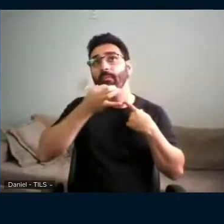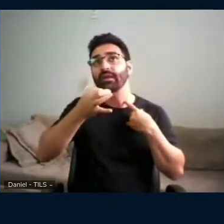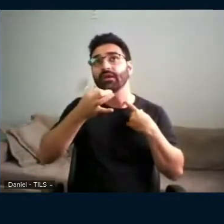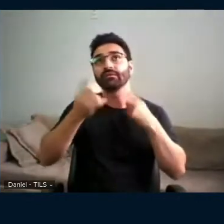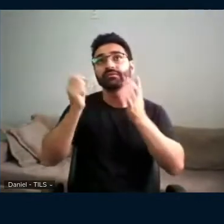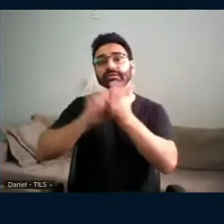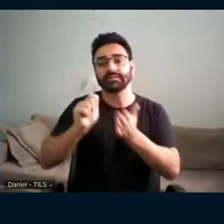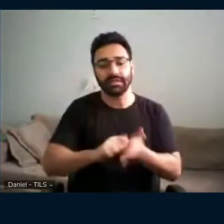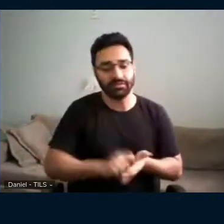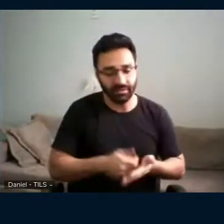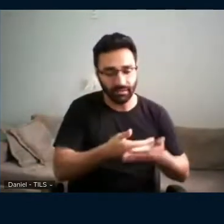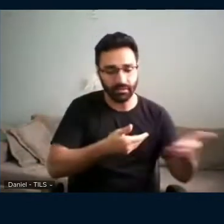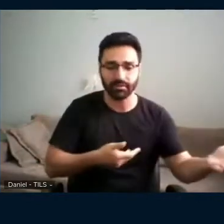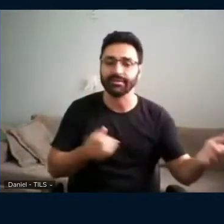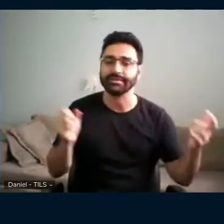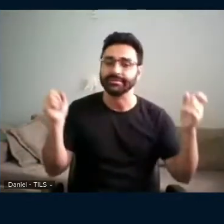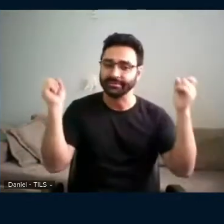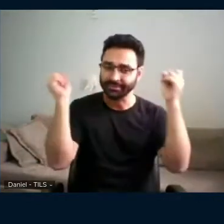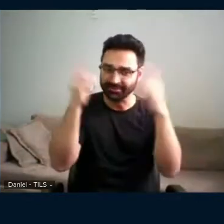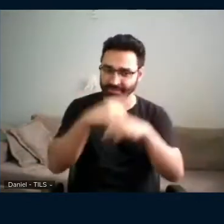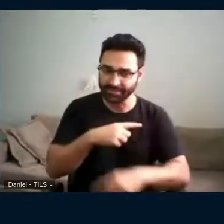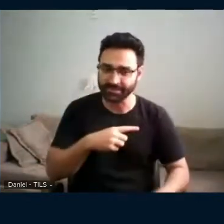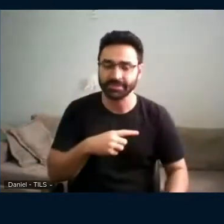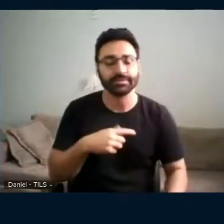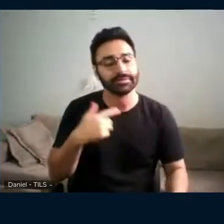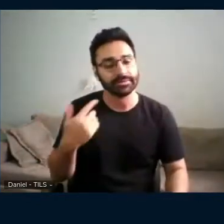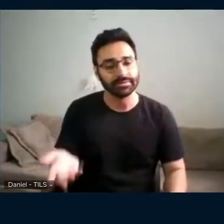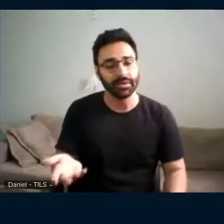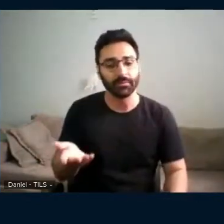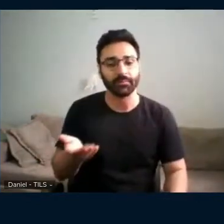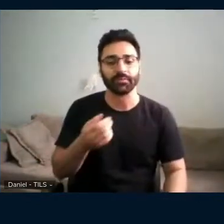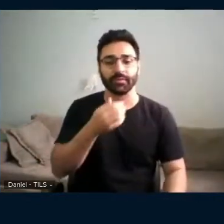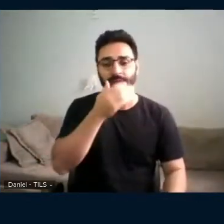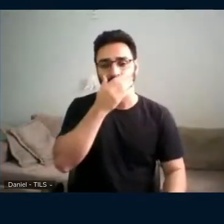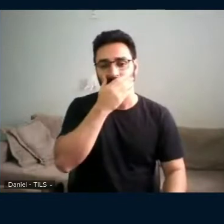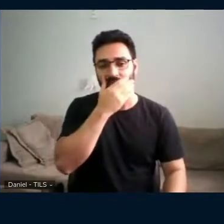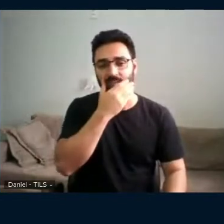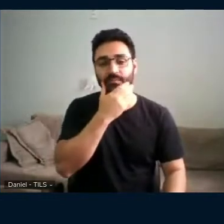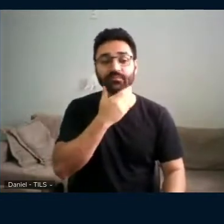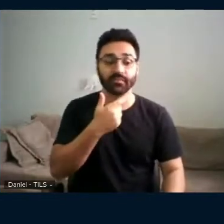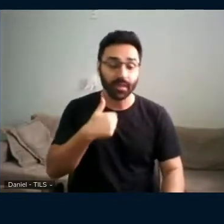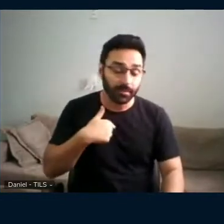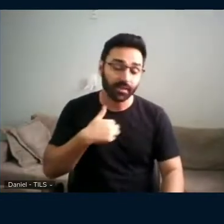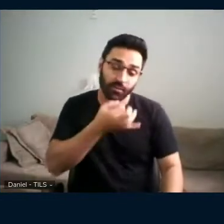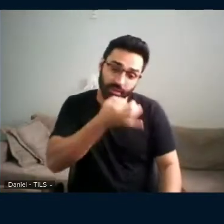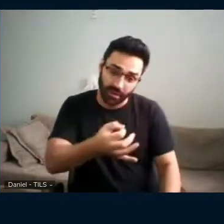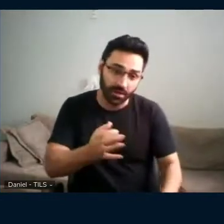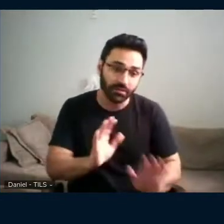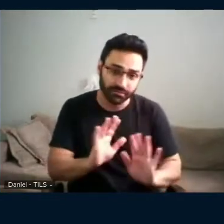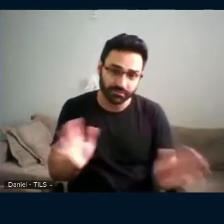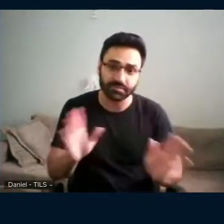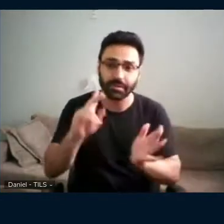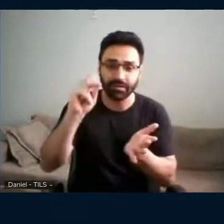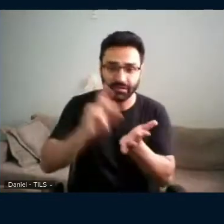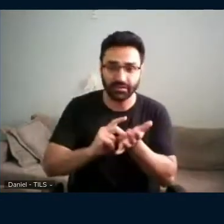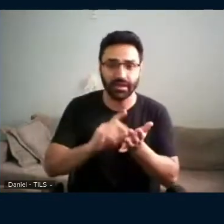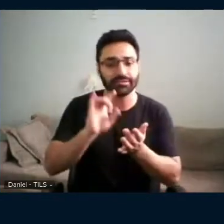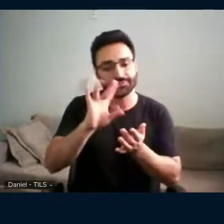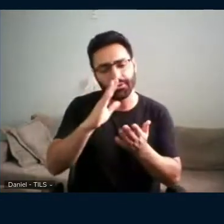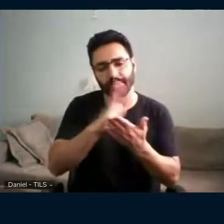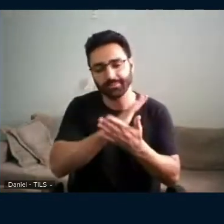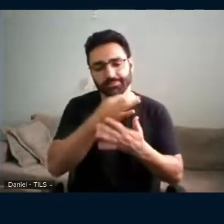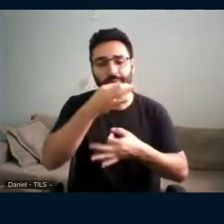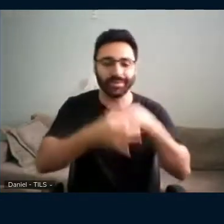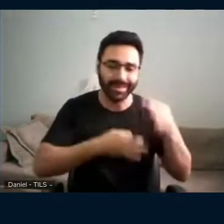acadêmica. Então, assim, Tati, essas foram as minhas contribuições, que na verdade foram comentários,